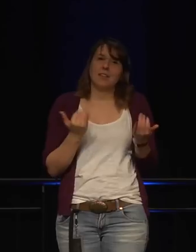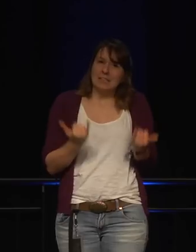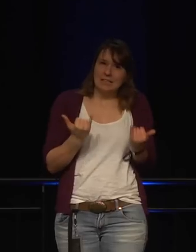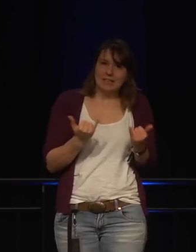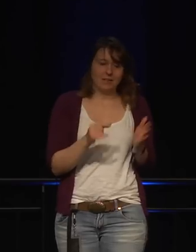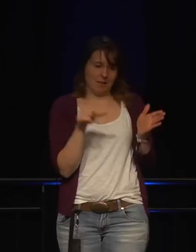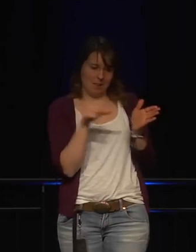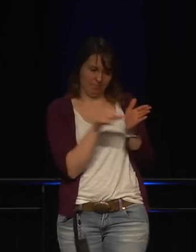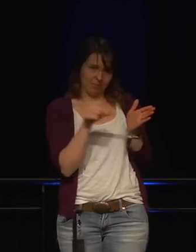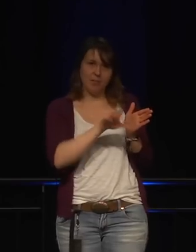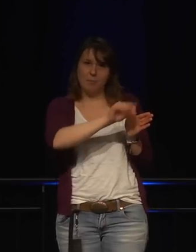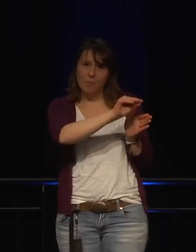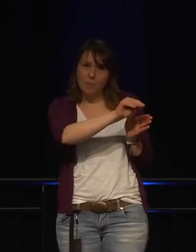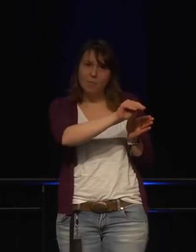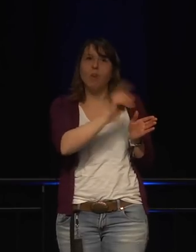Bin ich mir nicht sicher.